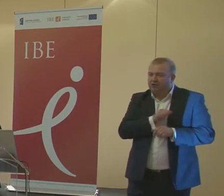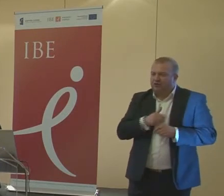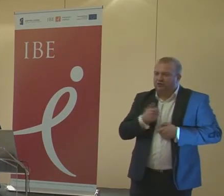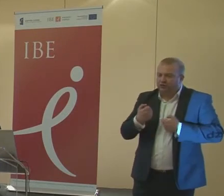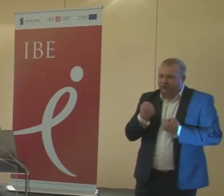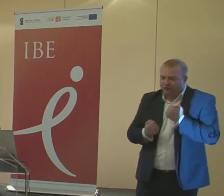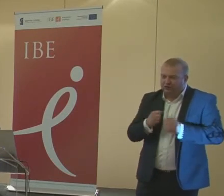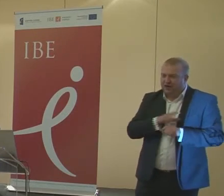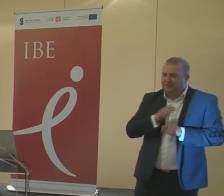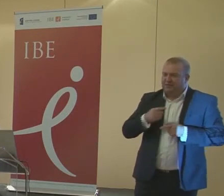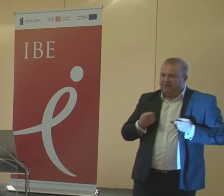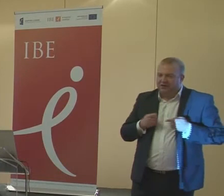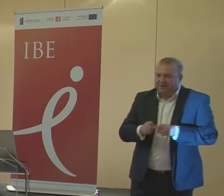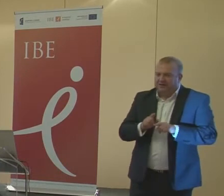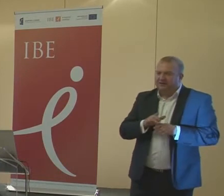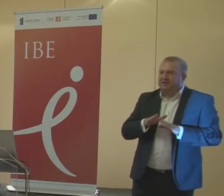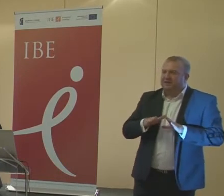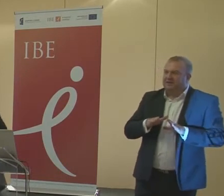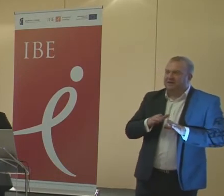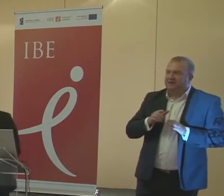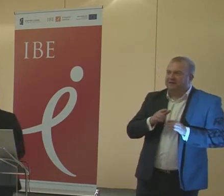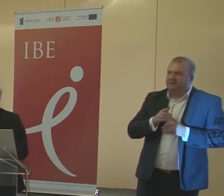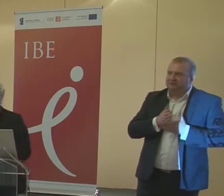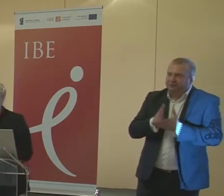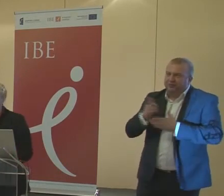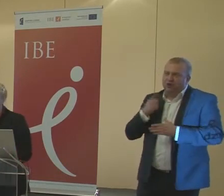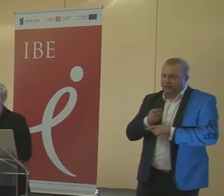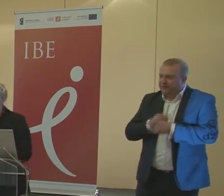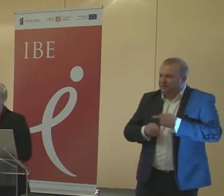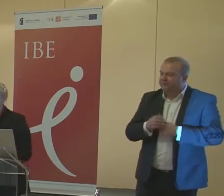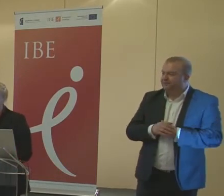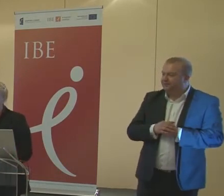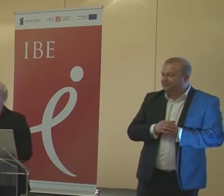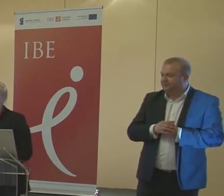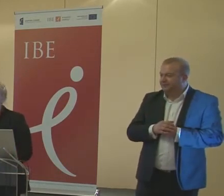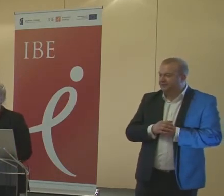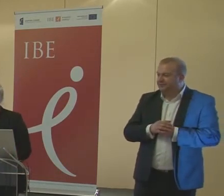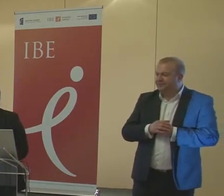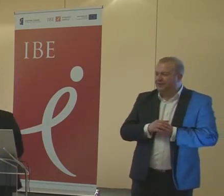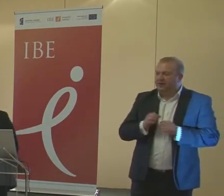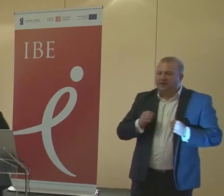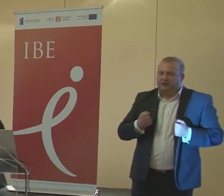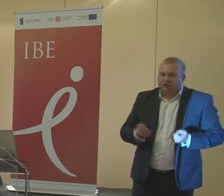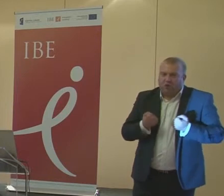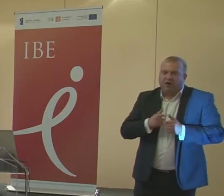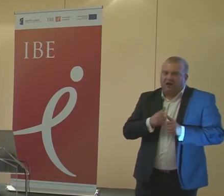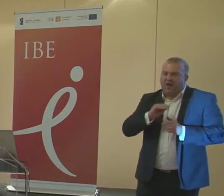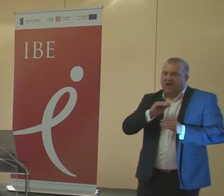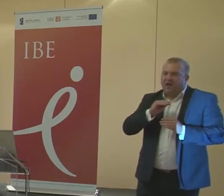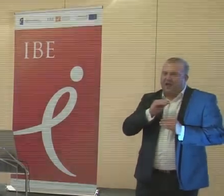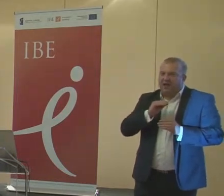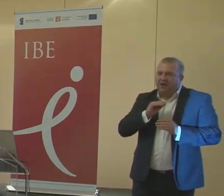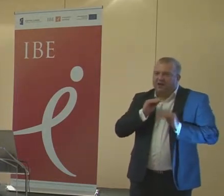organizacji tego procesu, z trudnościami w organizacji pomocy psychologiczno-pedagogicznej. Działania Edukacyjnego Centrum